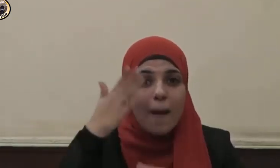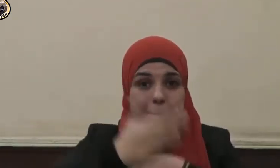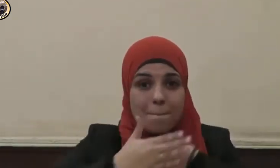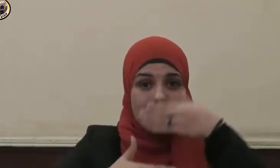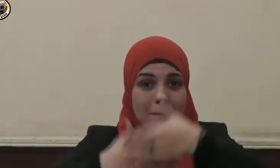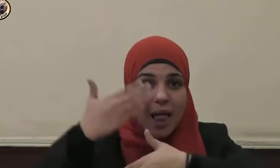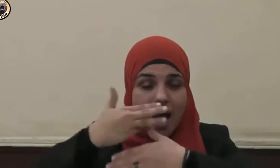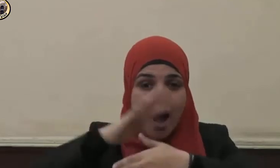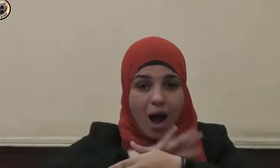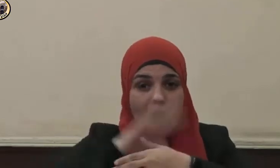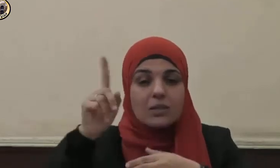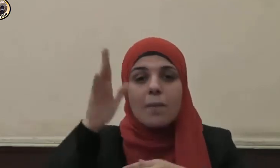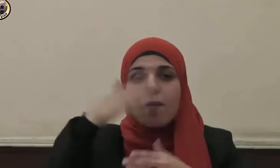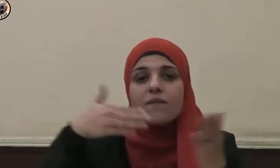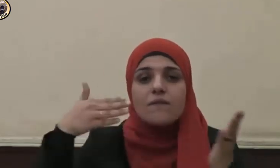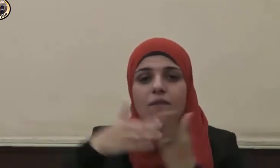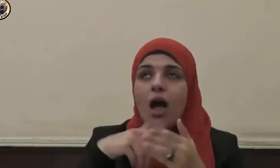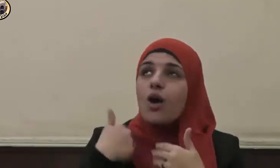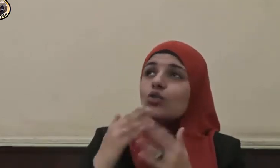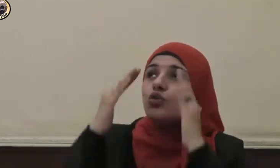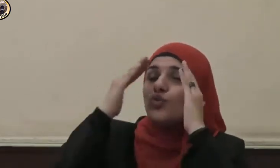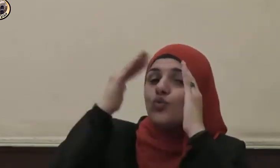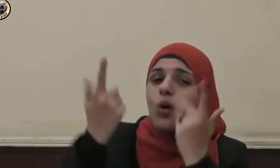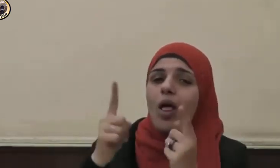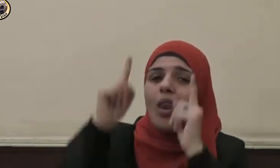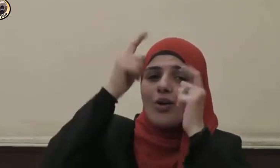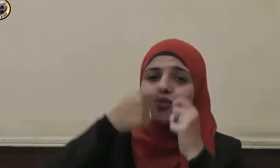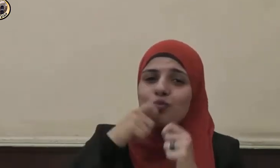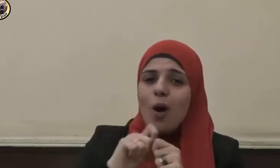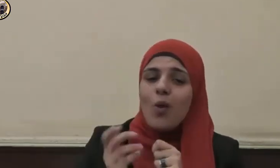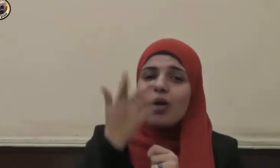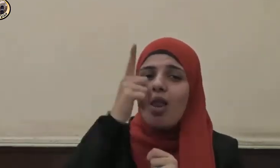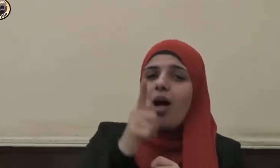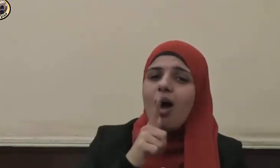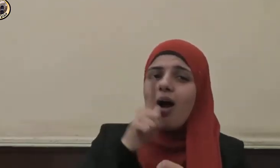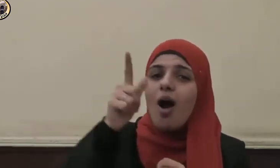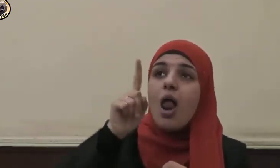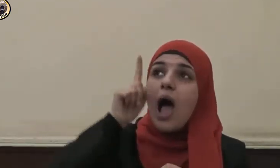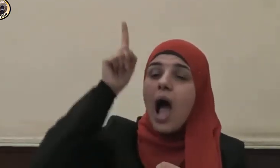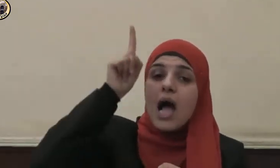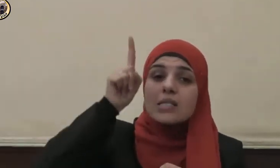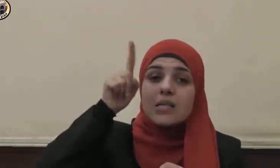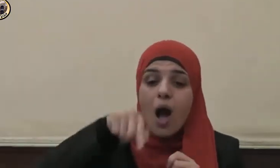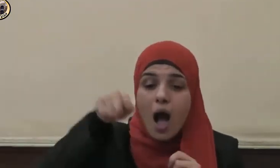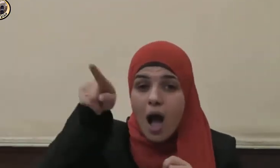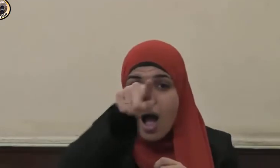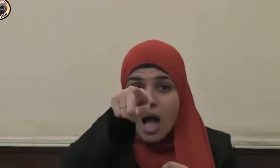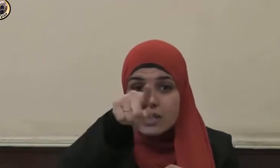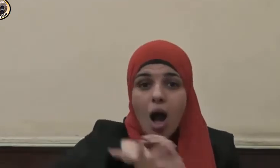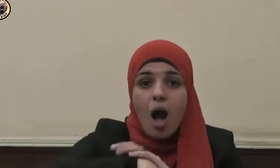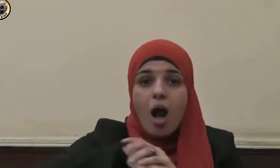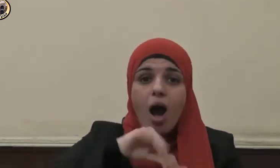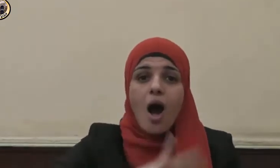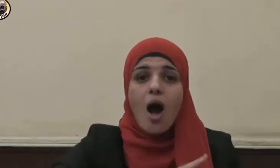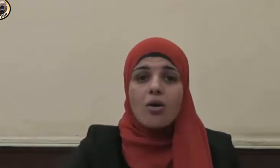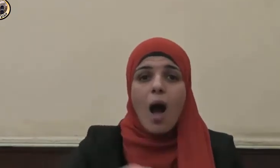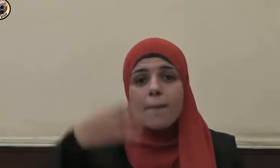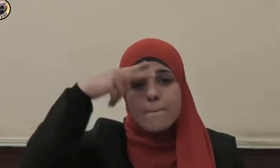الفضل لله عز وجل قال هذا رحمة من ربي فإذا جاء وعد